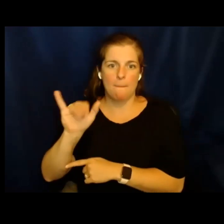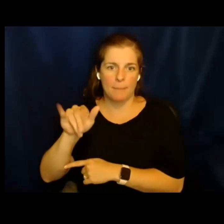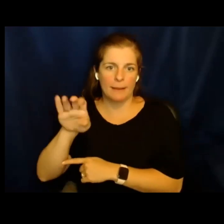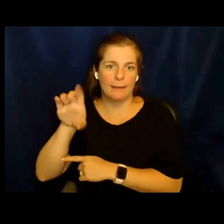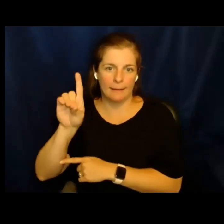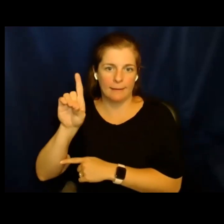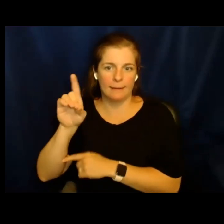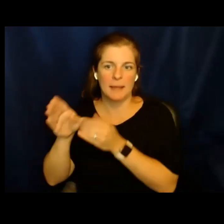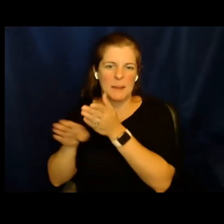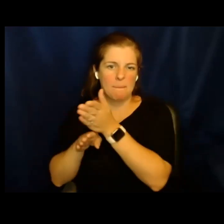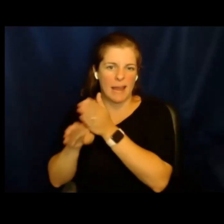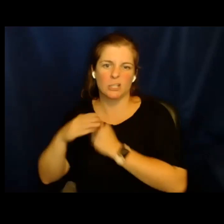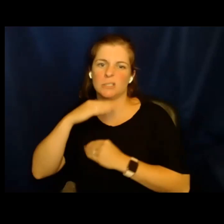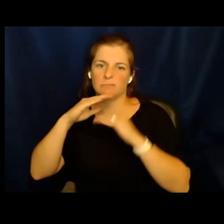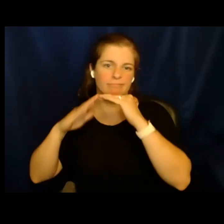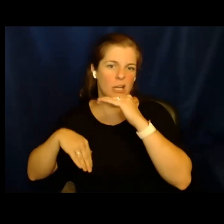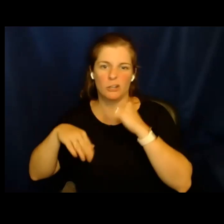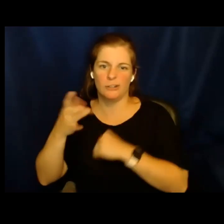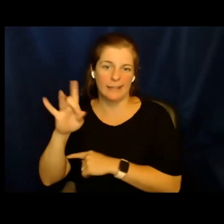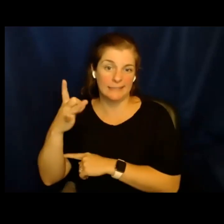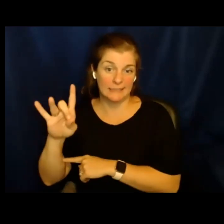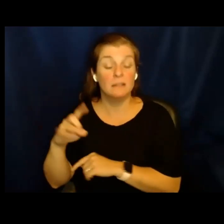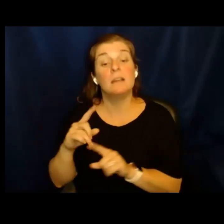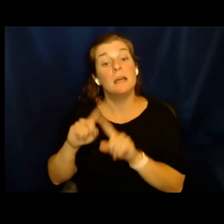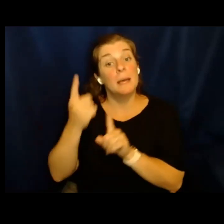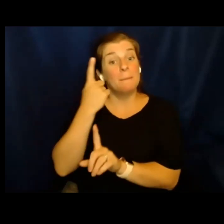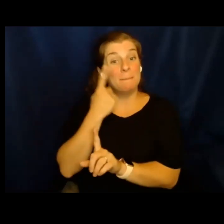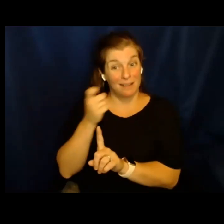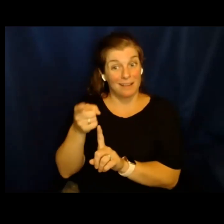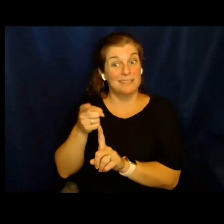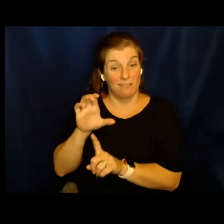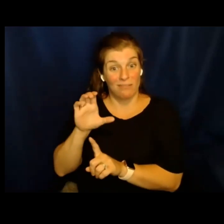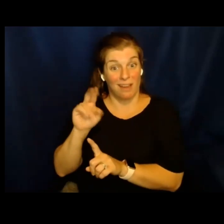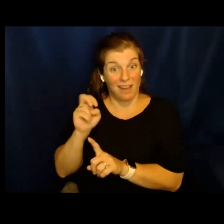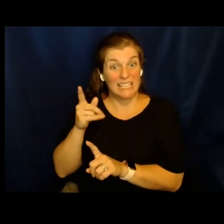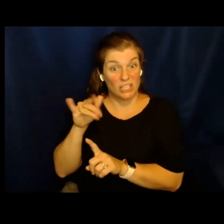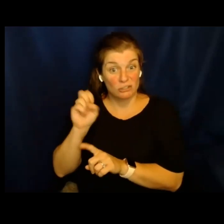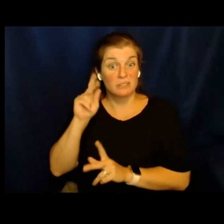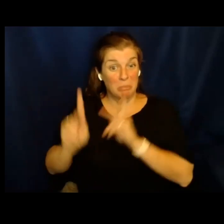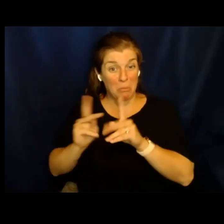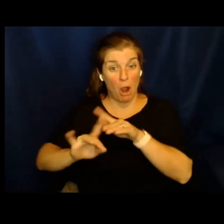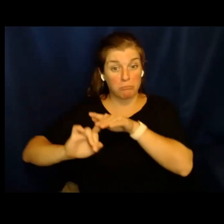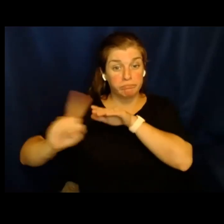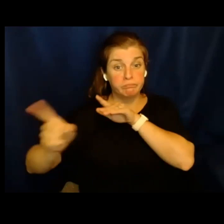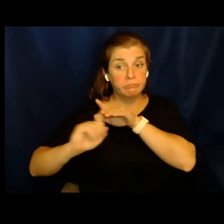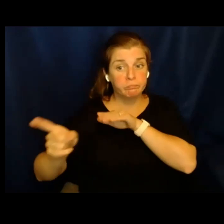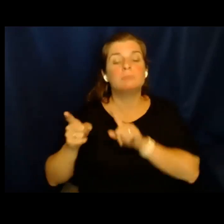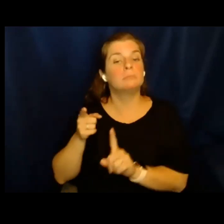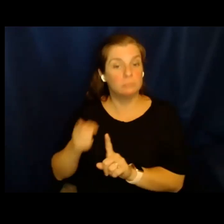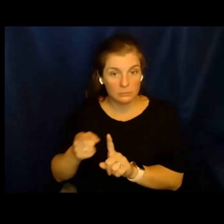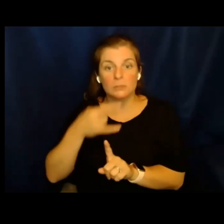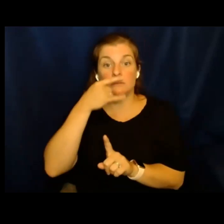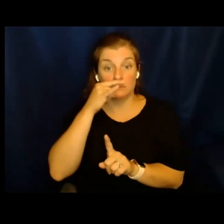acompañados. Muy a menudo, dado las extremas condiciones bajo las cuales los inmigrantes huyen,